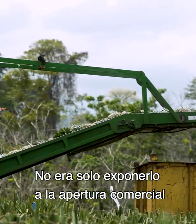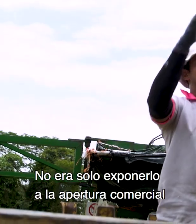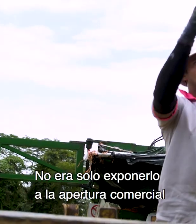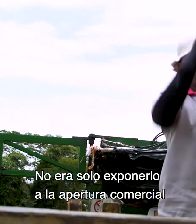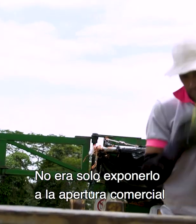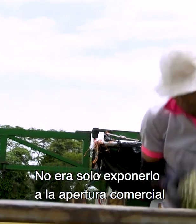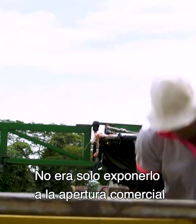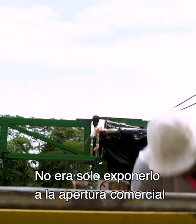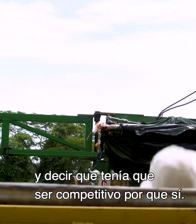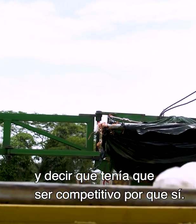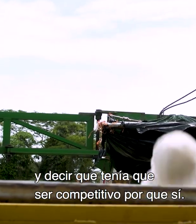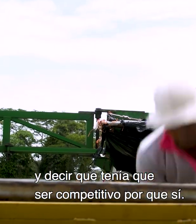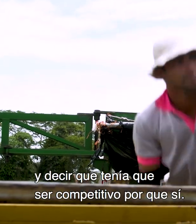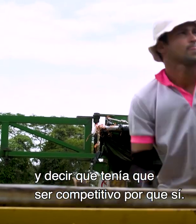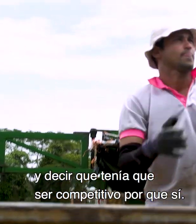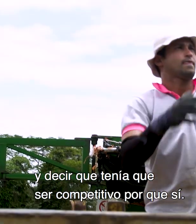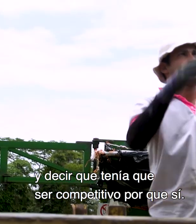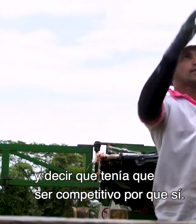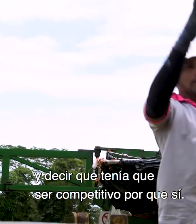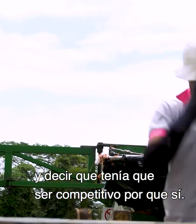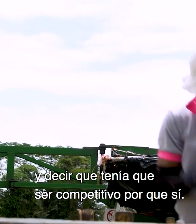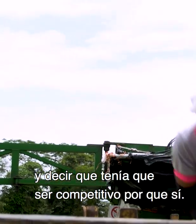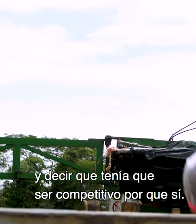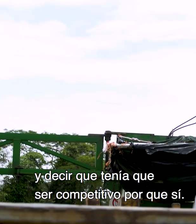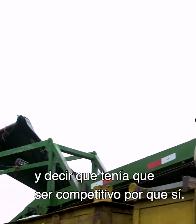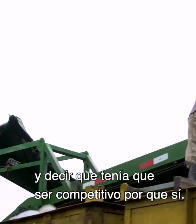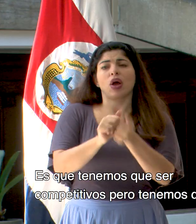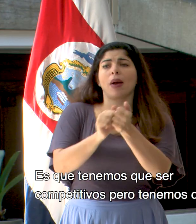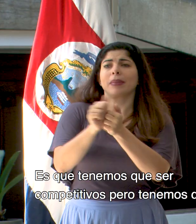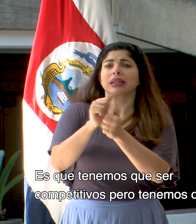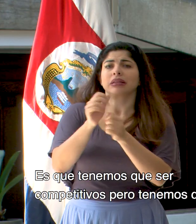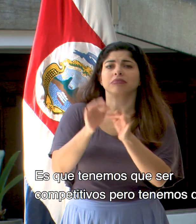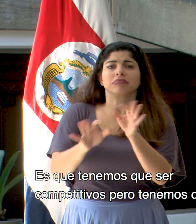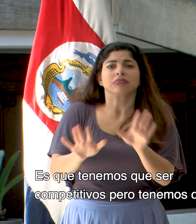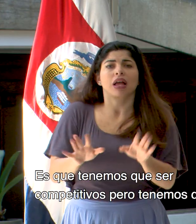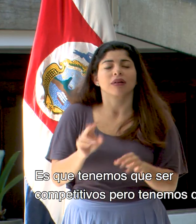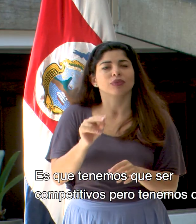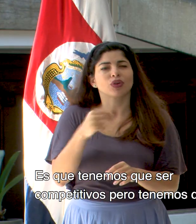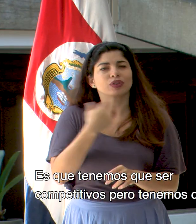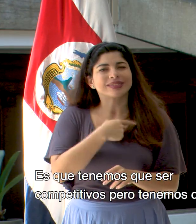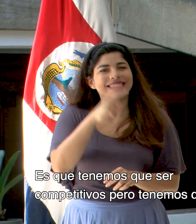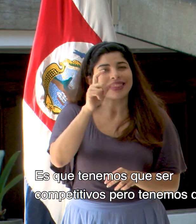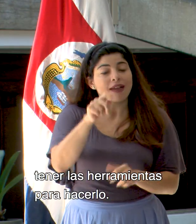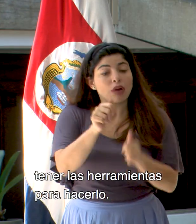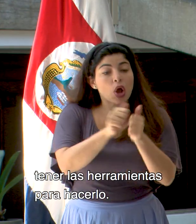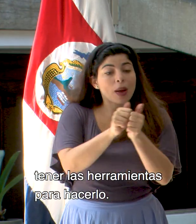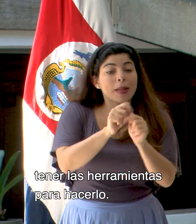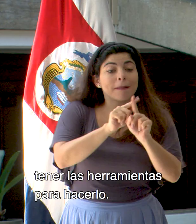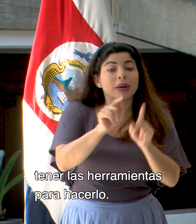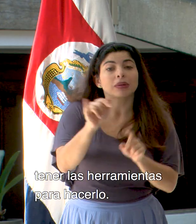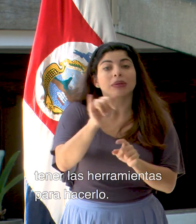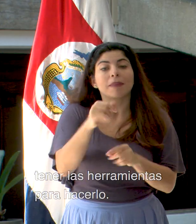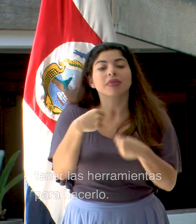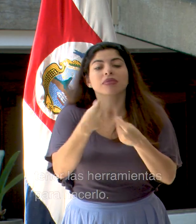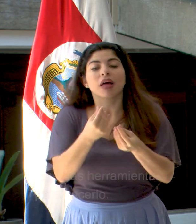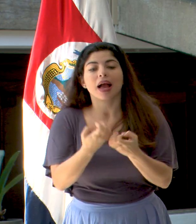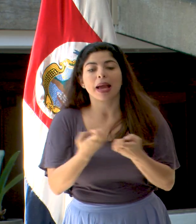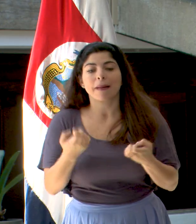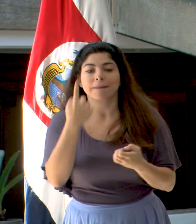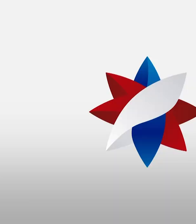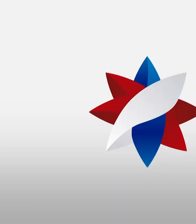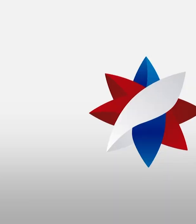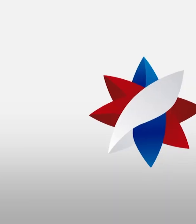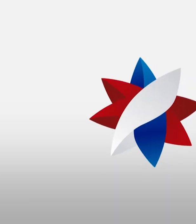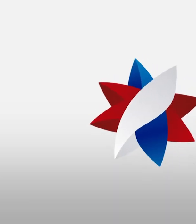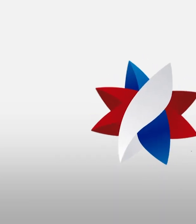a la apertura comercial y decir que tenía que ser competitivo porque sí. Es que tenemos que ser competitivos, pero tenemos que tener las herramientas para